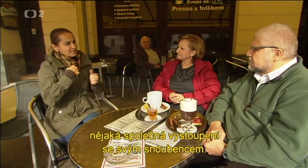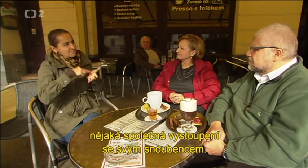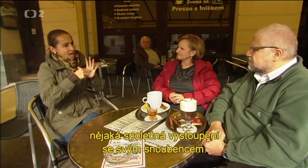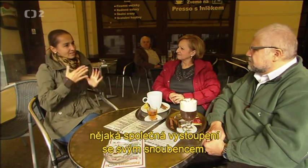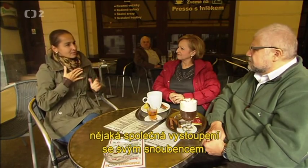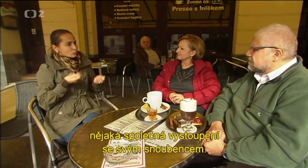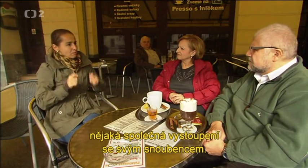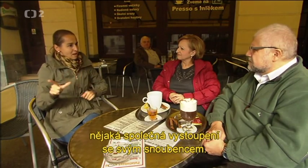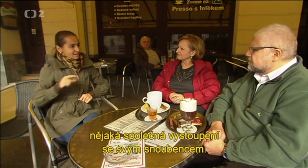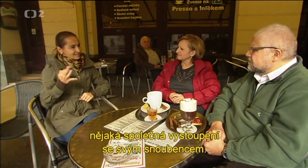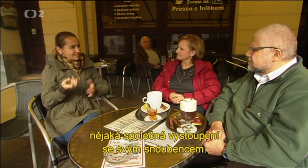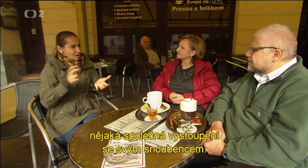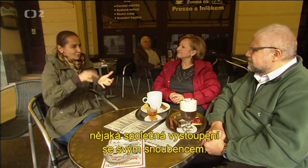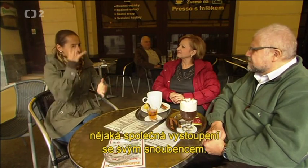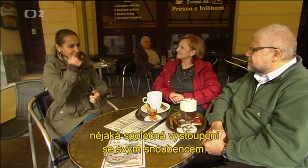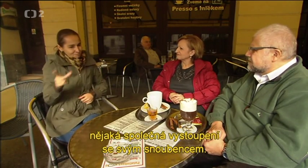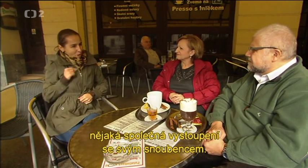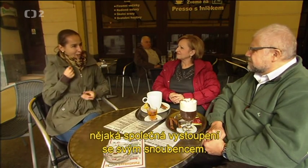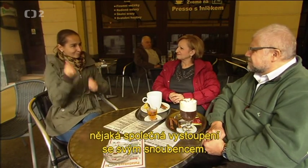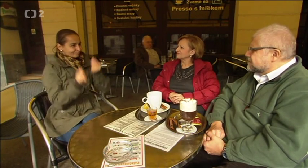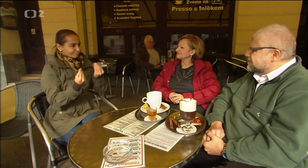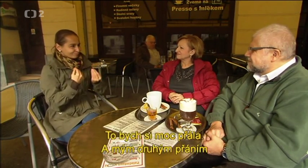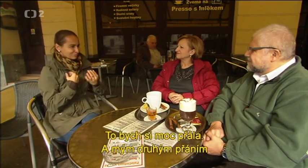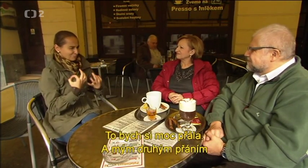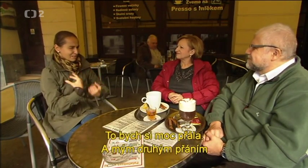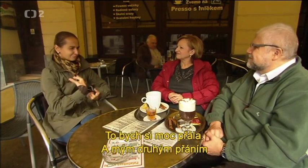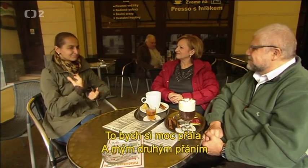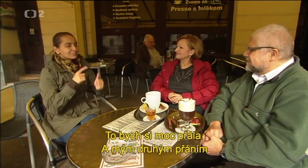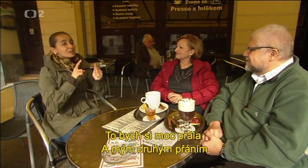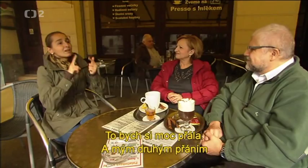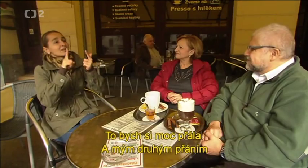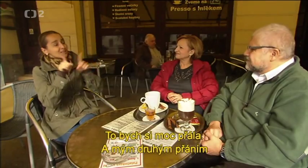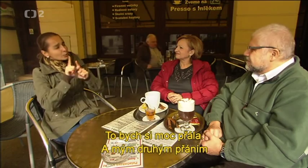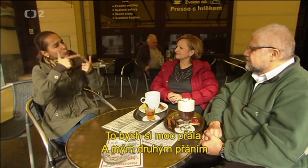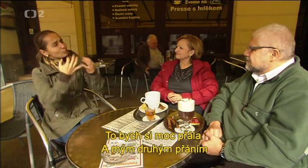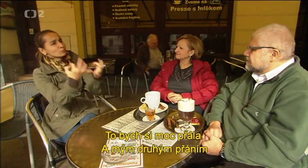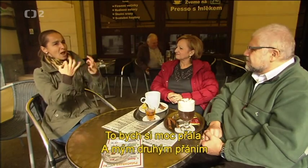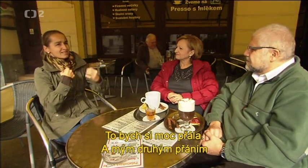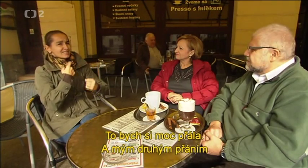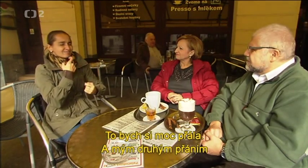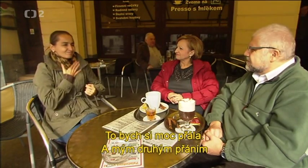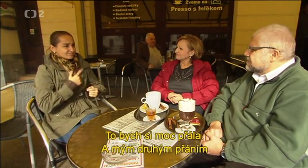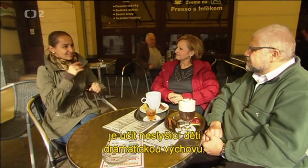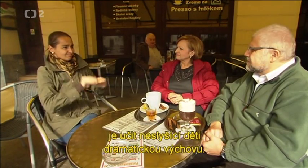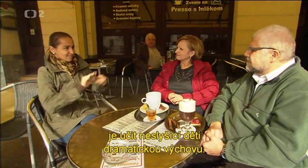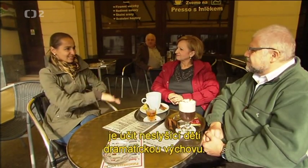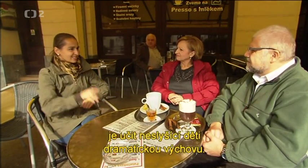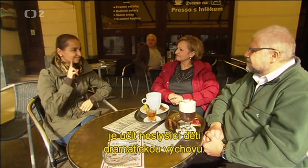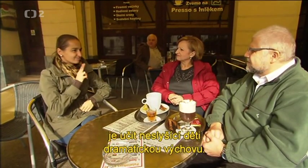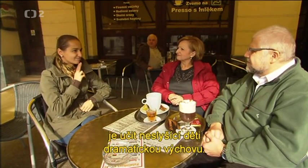vystoupení se svým snoubencem. To bych si moc přála. No a mým druhým přáním je učit neslyšící